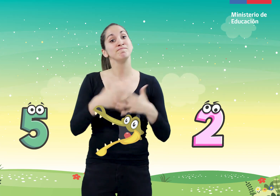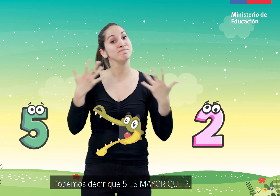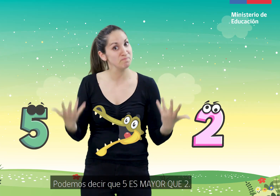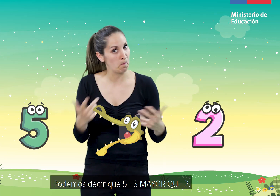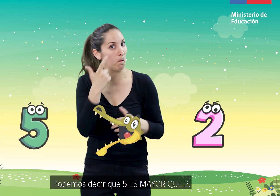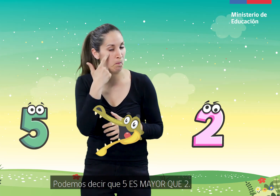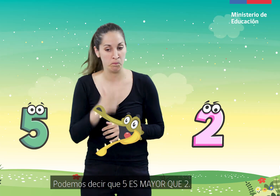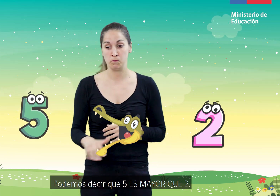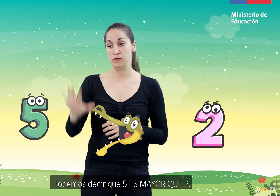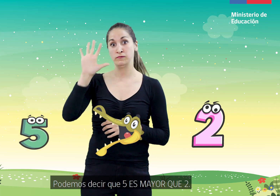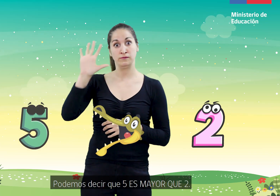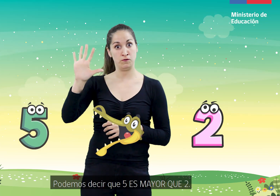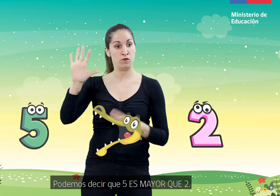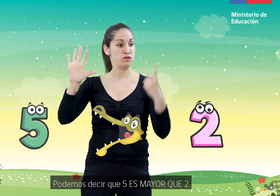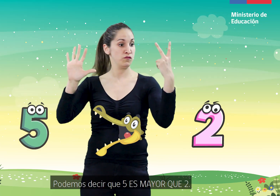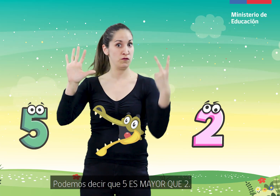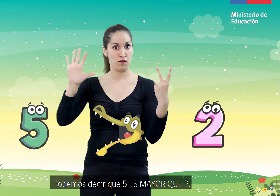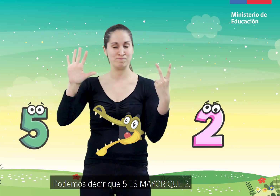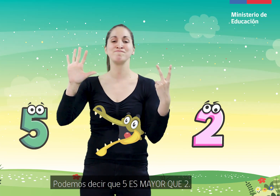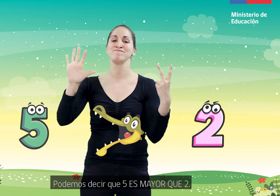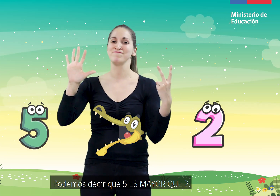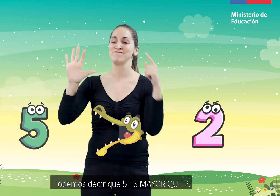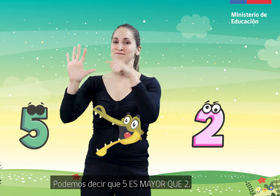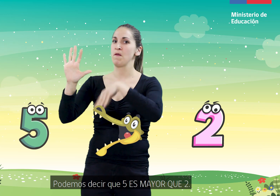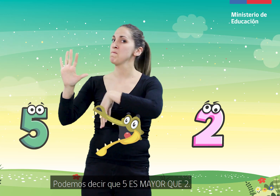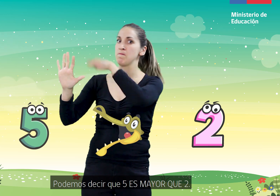Podemos decir que 5 es mayor que 2.